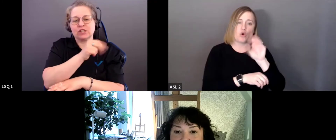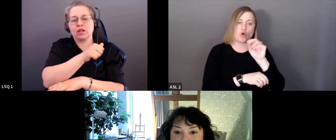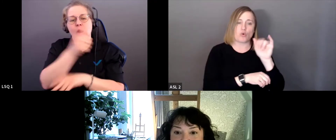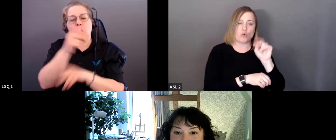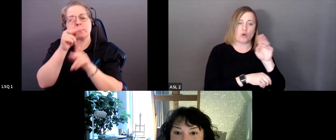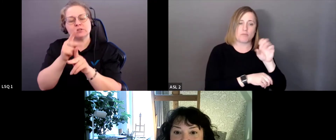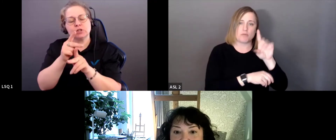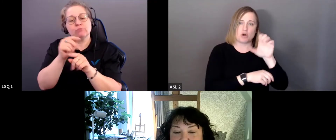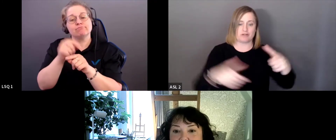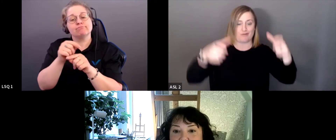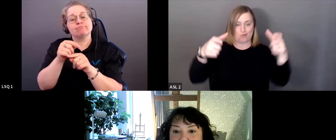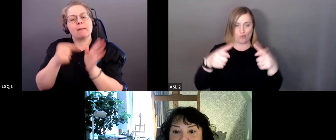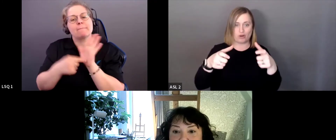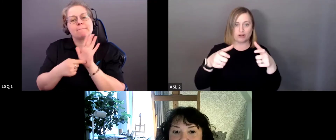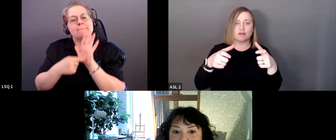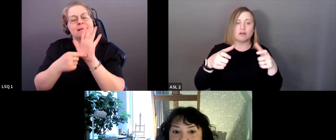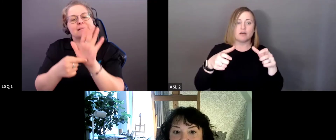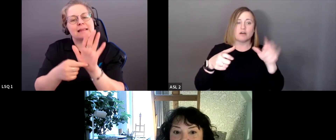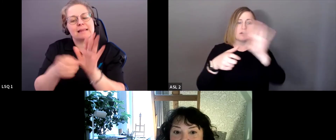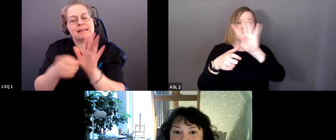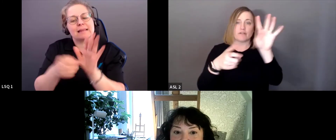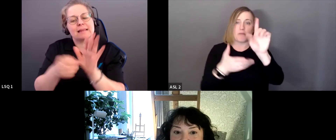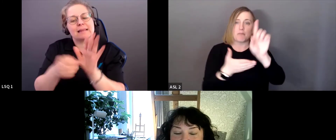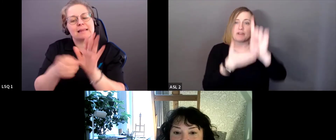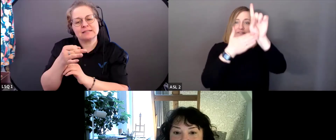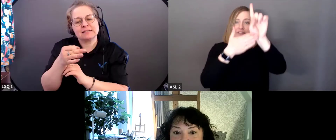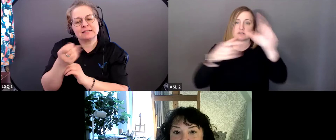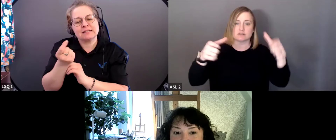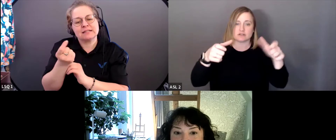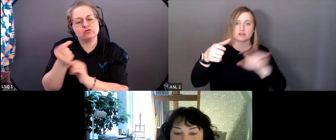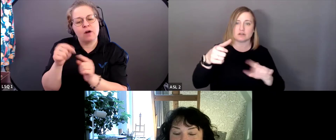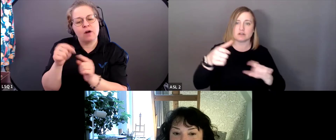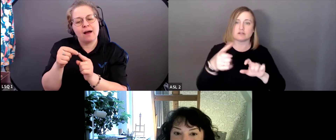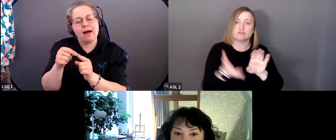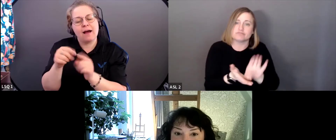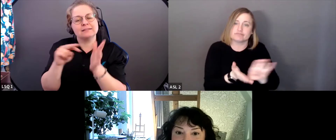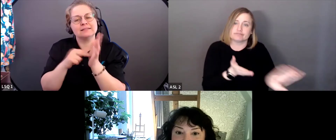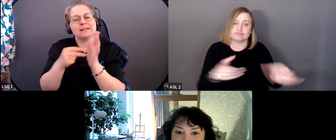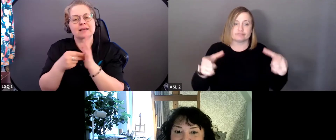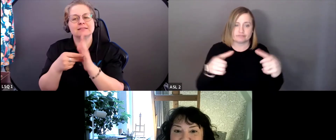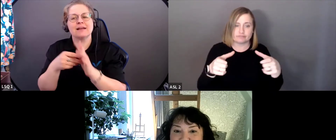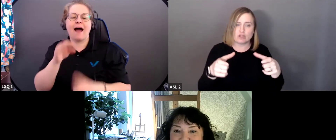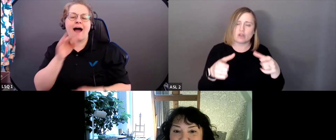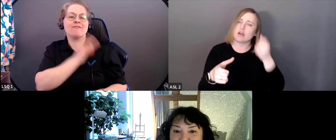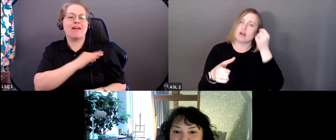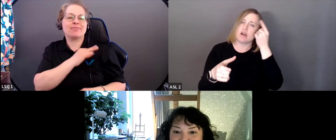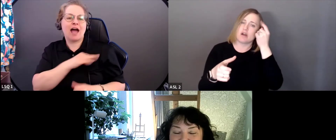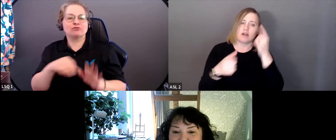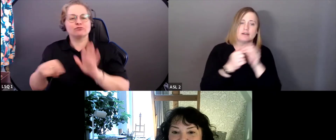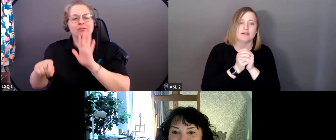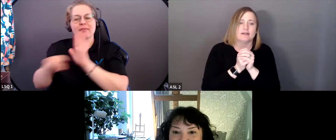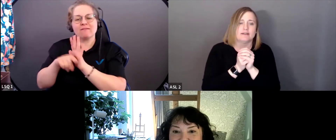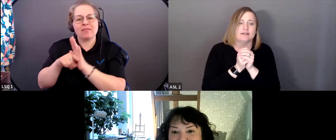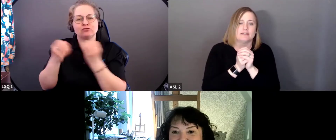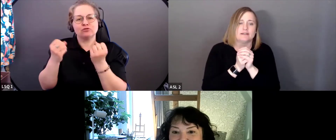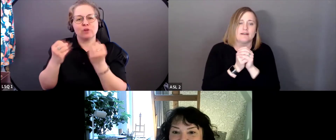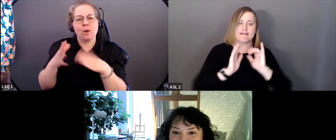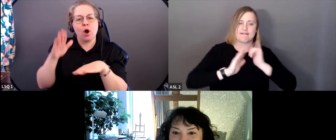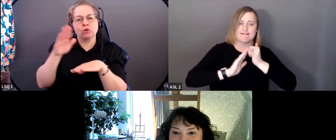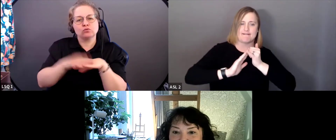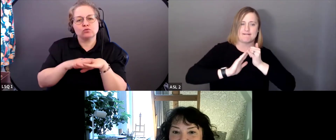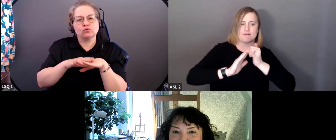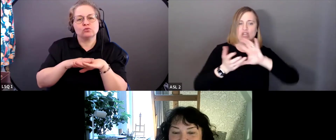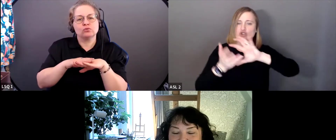qui permet de comprendre les avantages et les désavantages non mérités produits par les structures sociales en